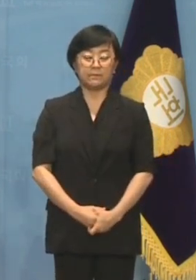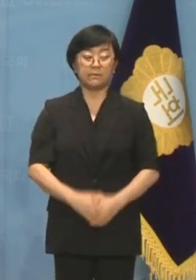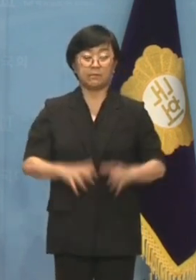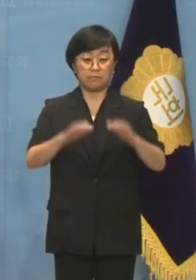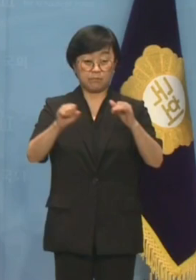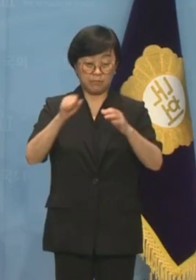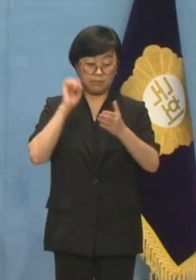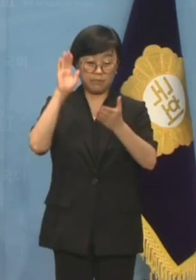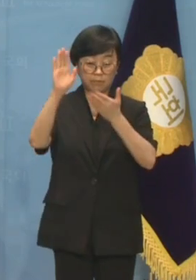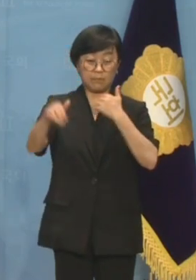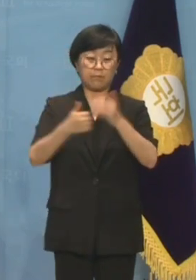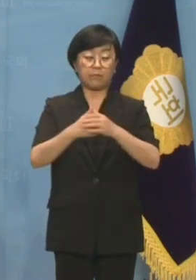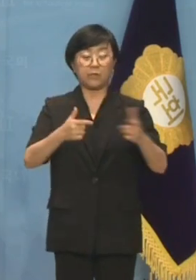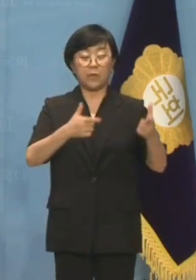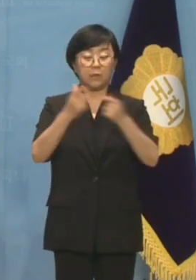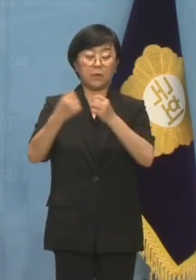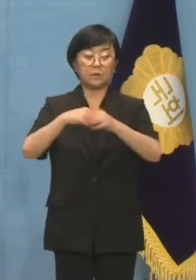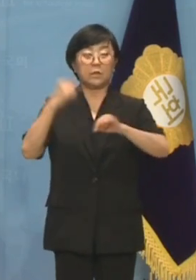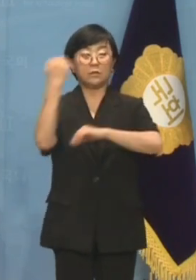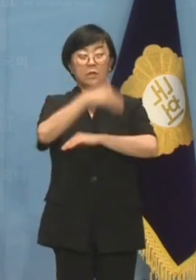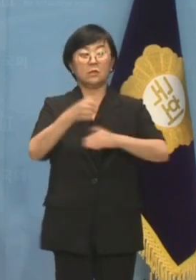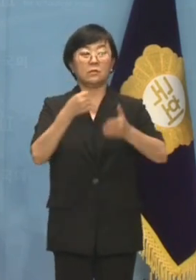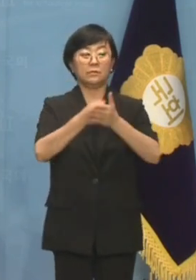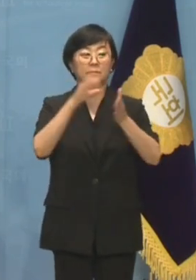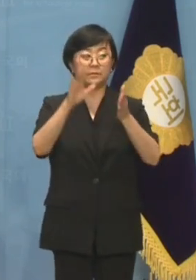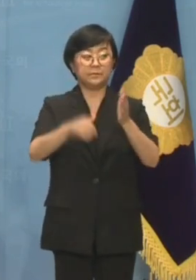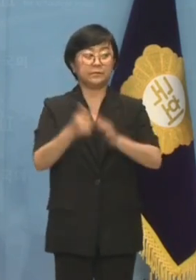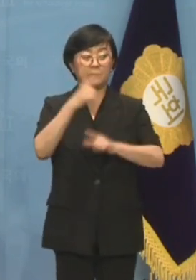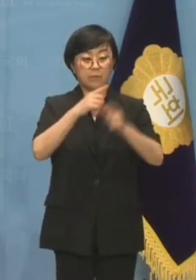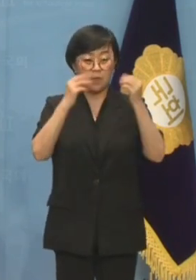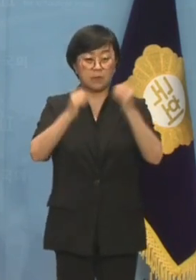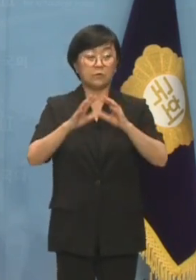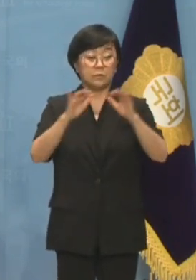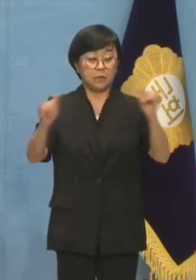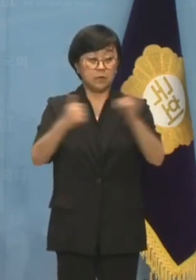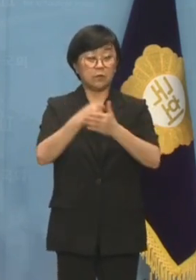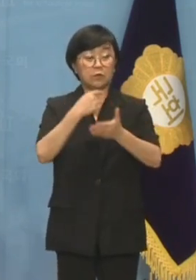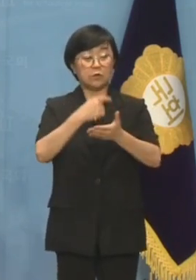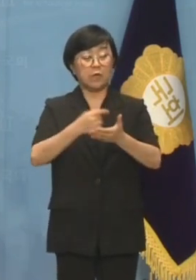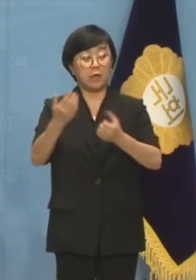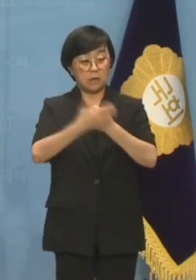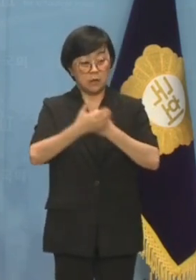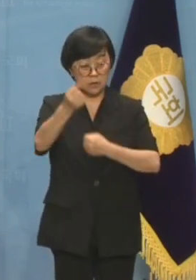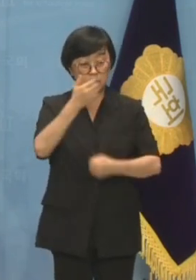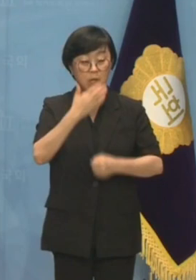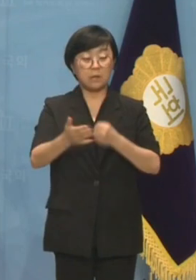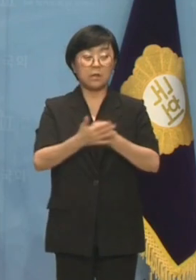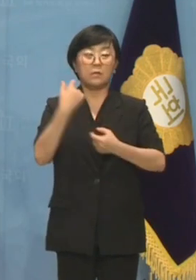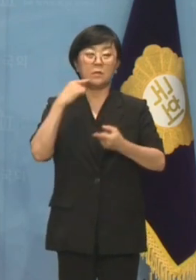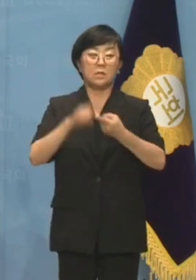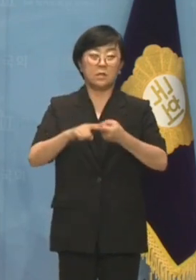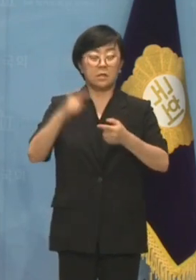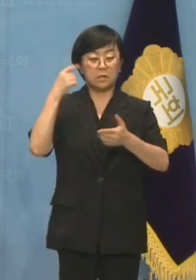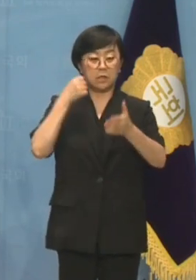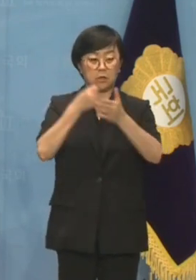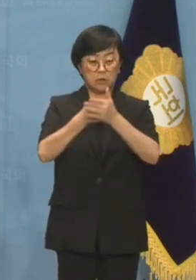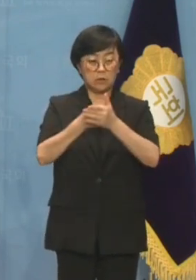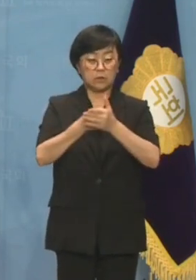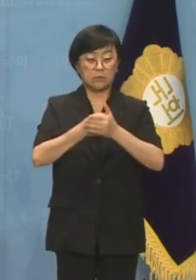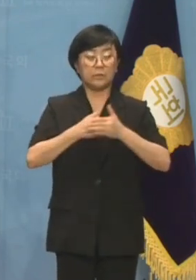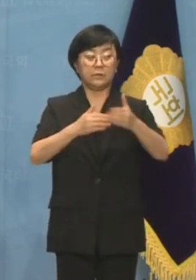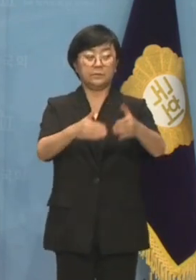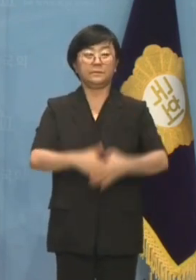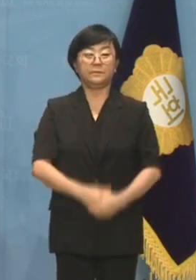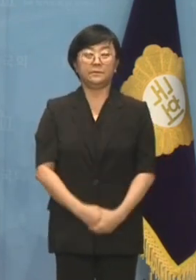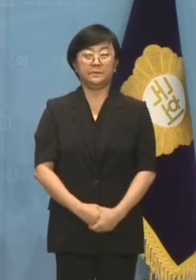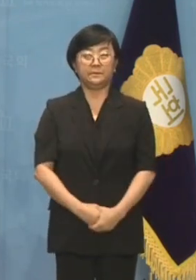국민의힘은 앞으로도 모든 정책을 결정할 때 더 많은 국민이 수혜를 누릴 수 있는 합리적인 의사결정을 해나갈